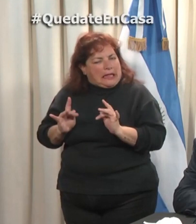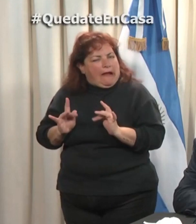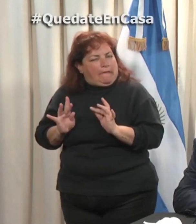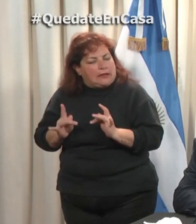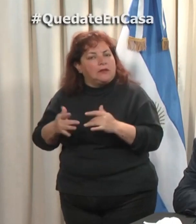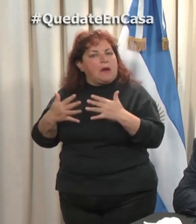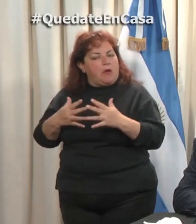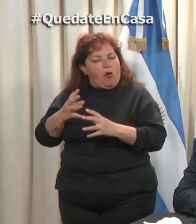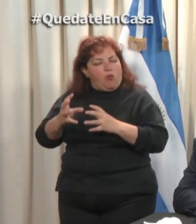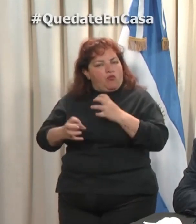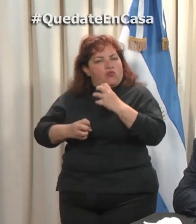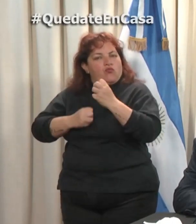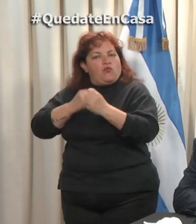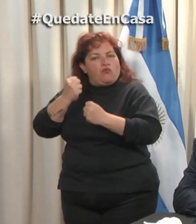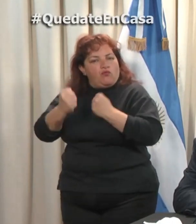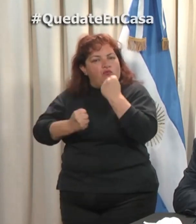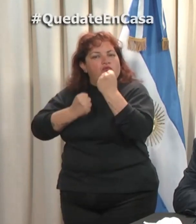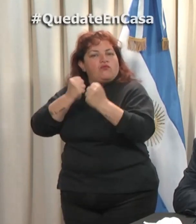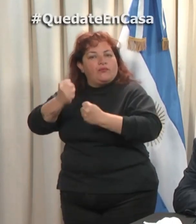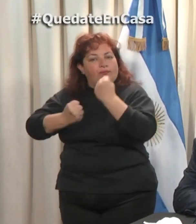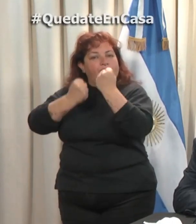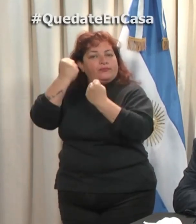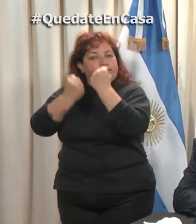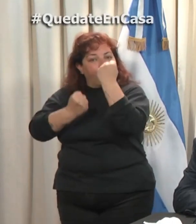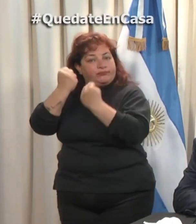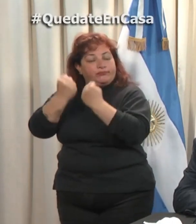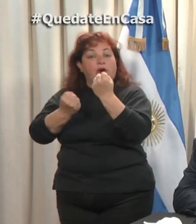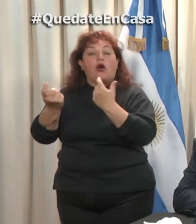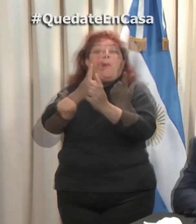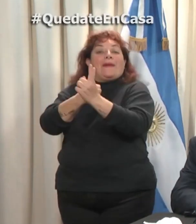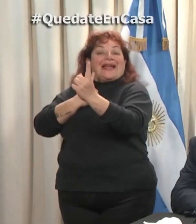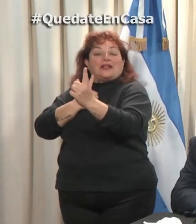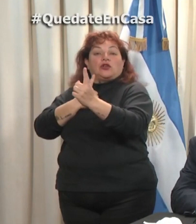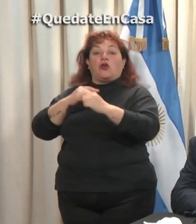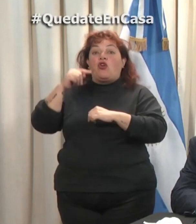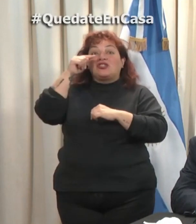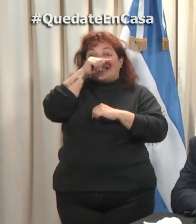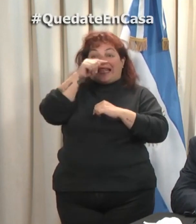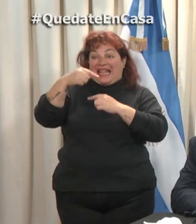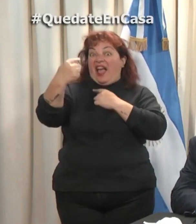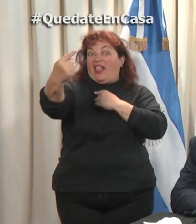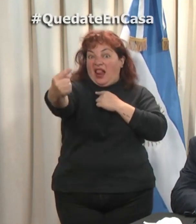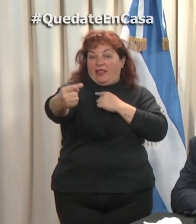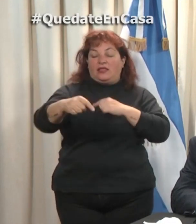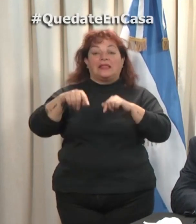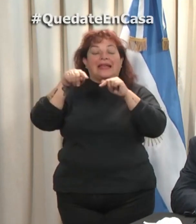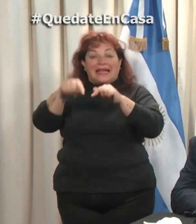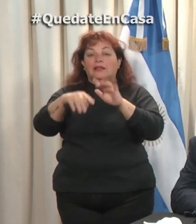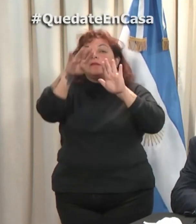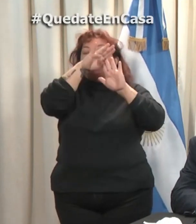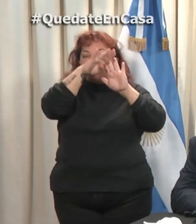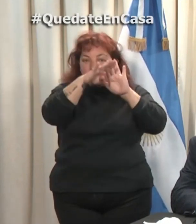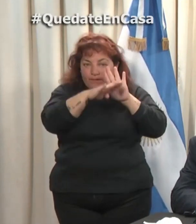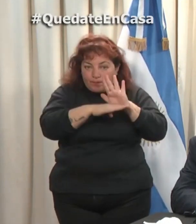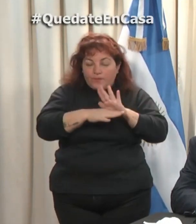movilizarse y generar parte de lo que es la maquinaria de la economía, ¿no es cierto? Es decir, estas normativas para